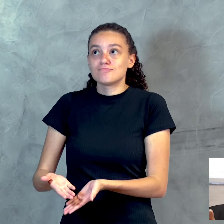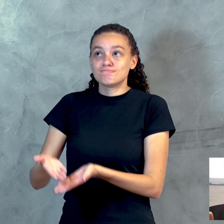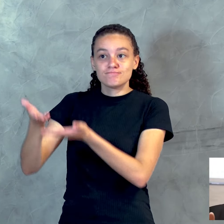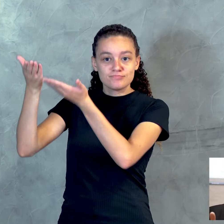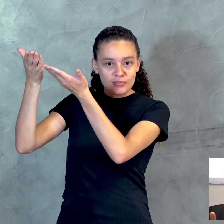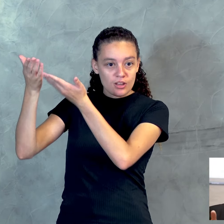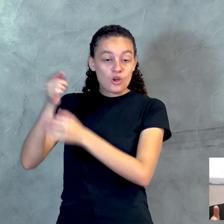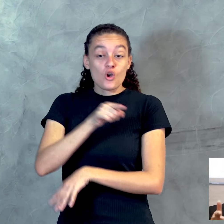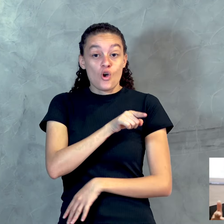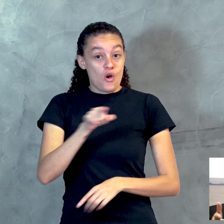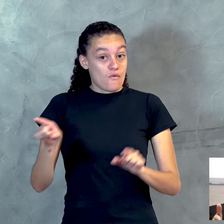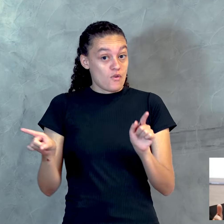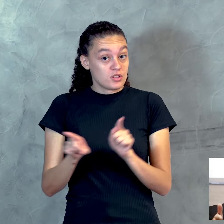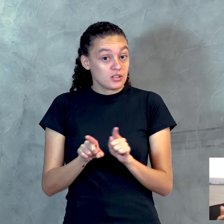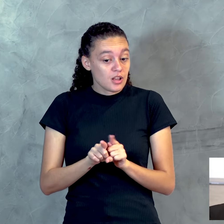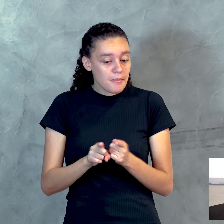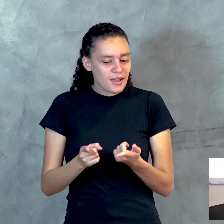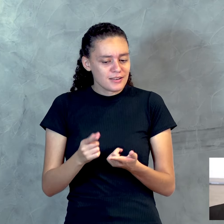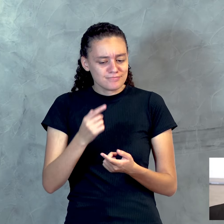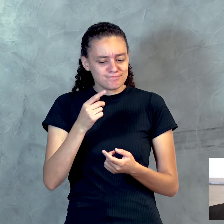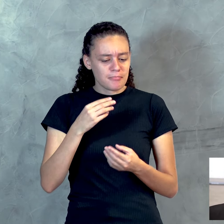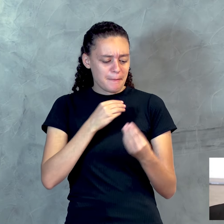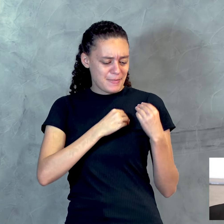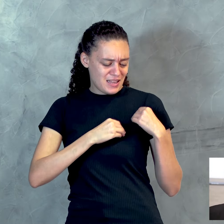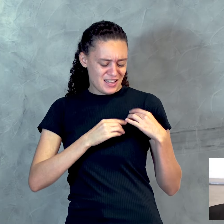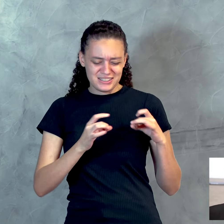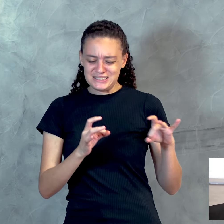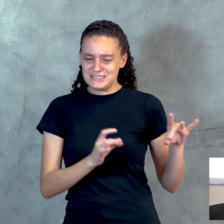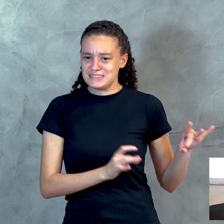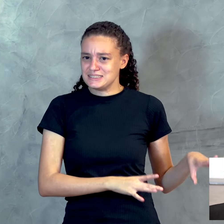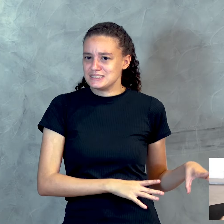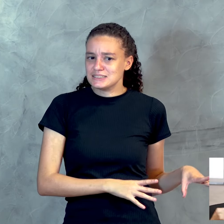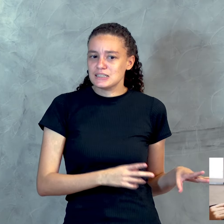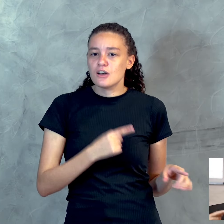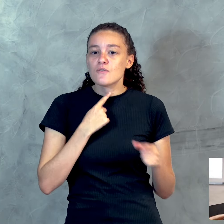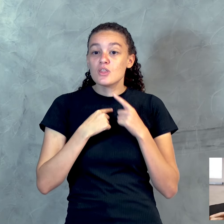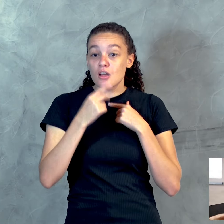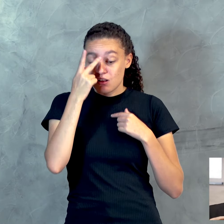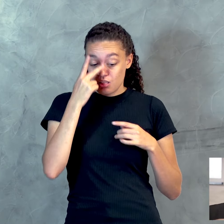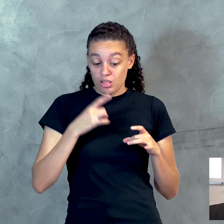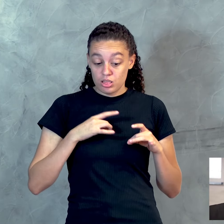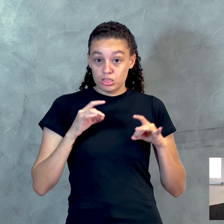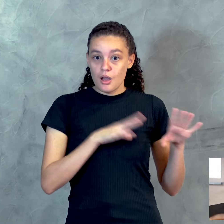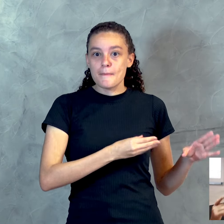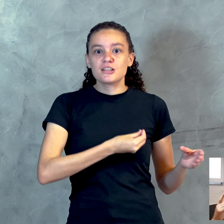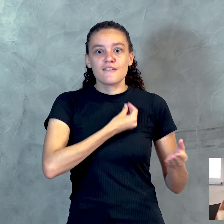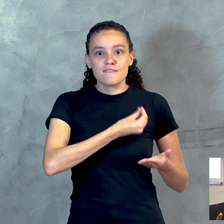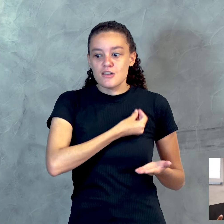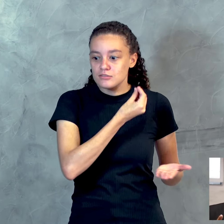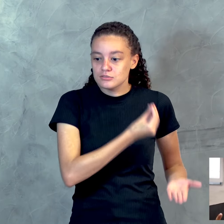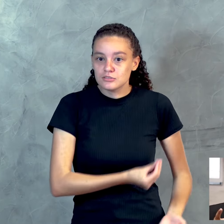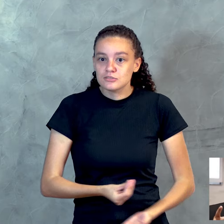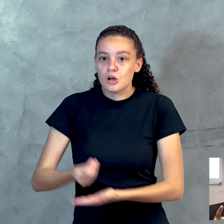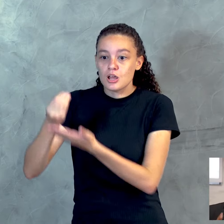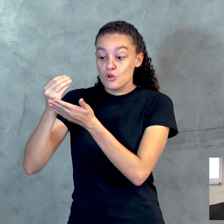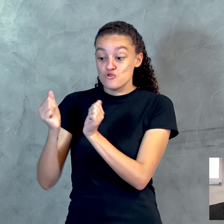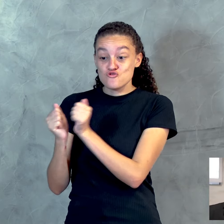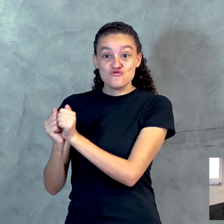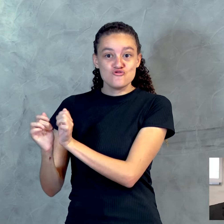vós, considerai-vos mortos para o pecado, mas vivos para Deus, em Cristo Jesus nosso Senhor,